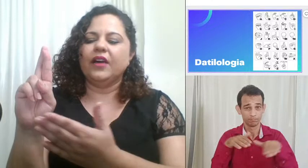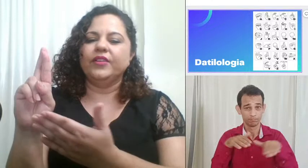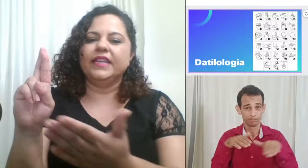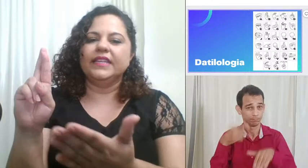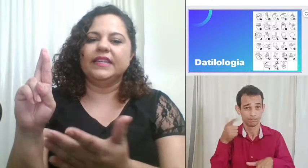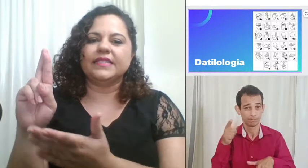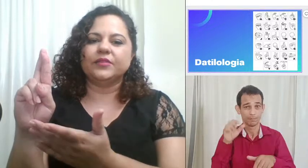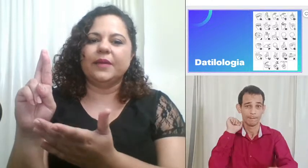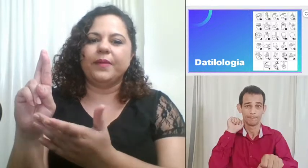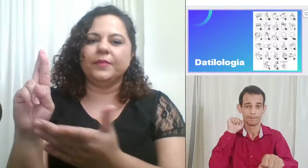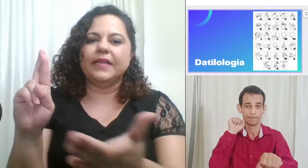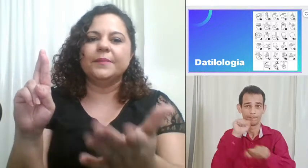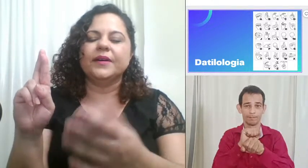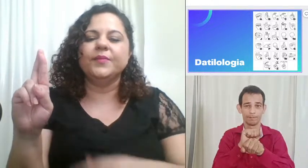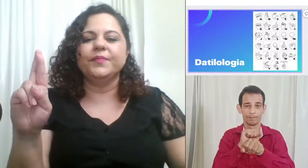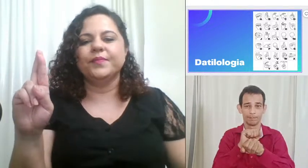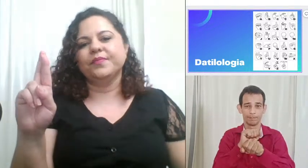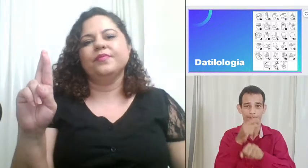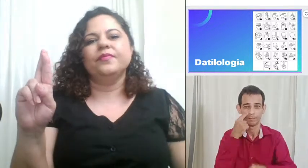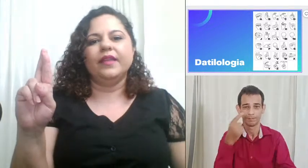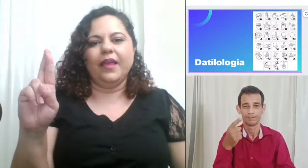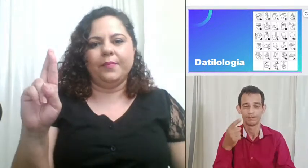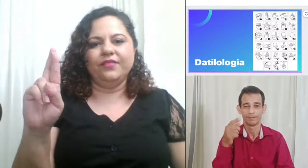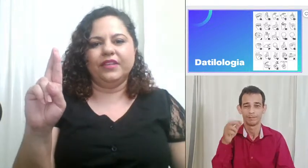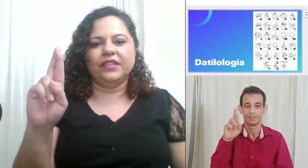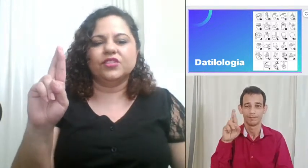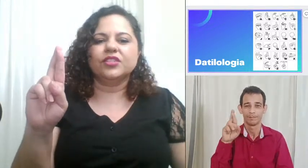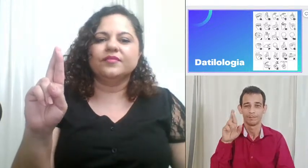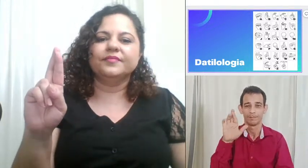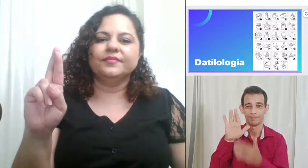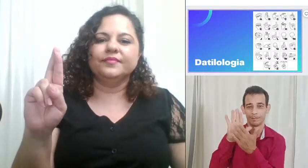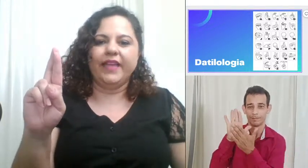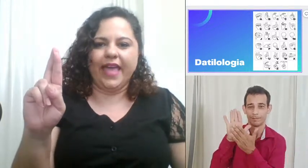a orientação da palma da mão é para frente é